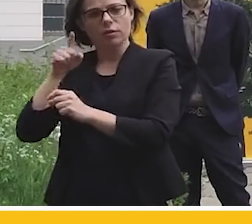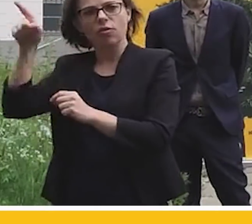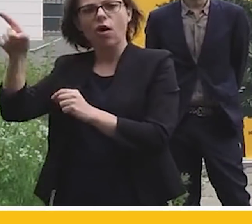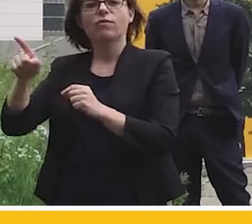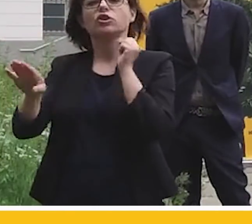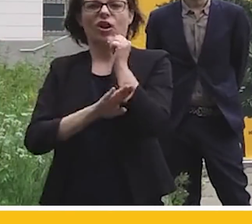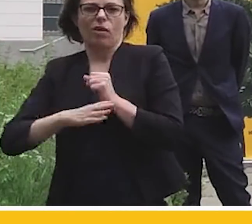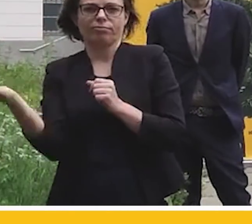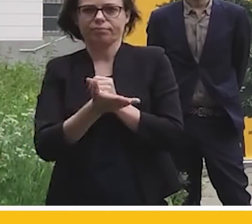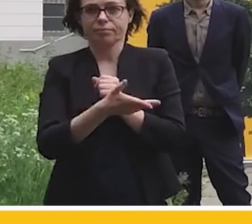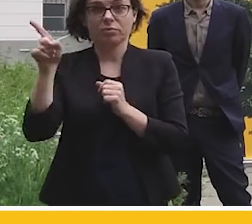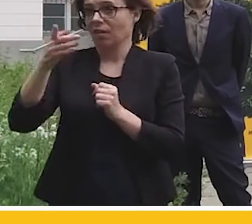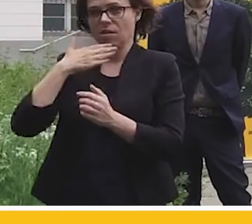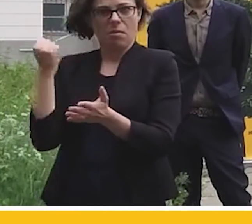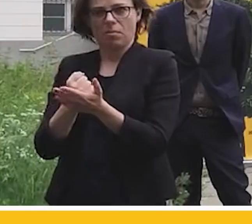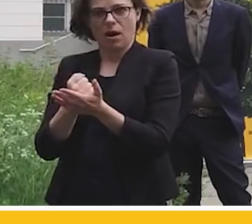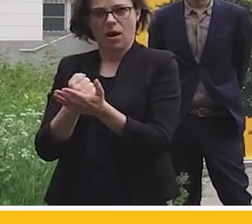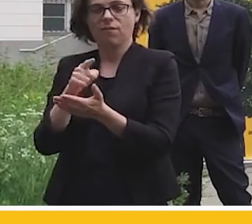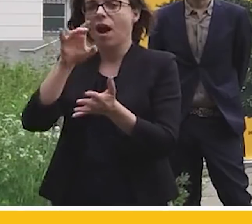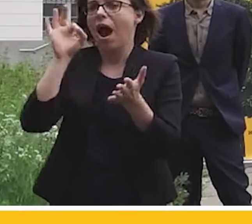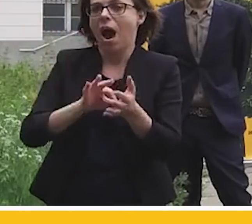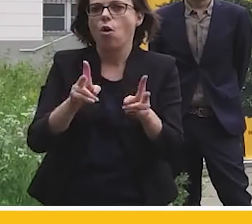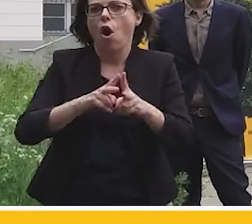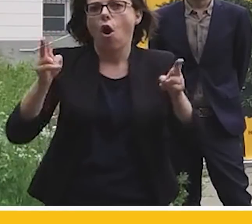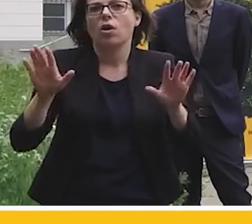wyciąć. Drzewa wycięte zostały w okresie lęgowym.